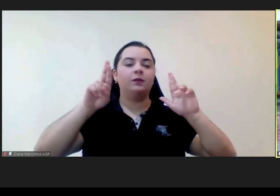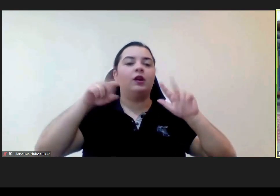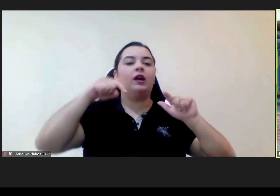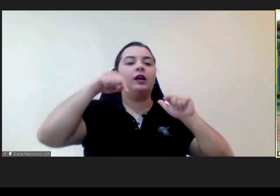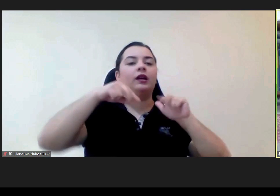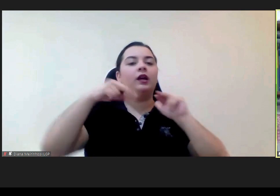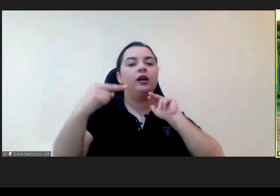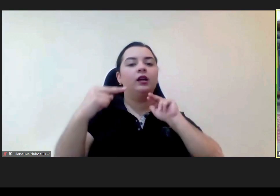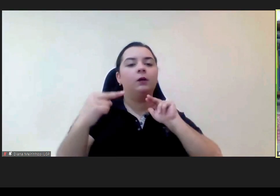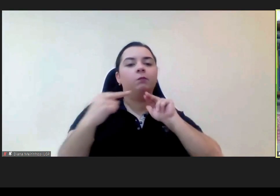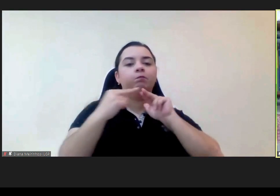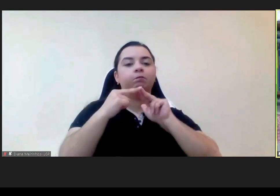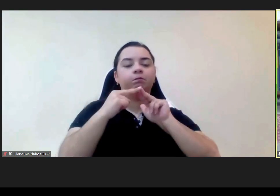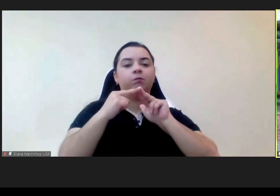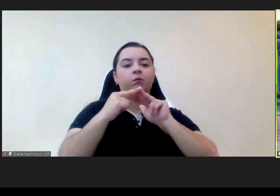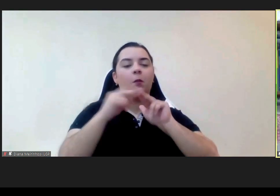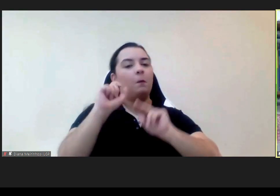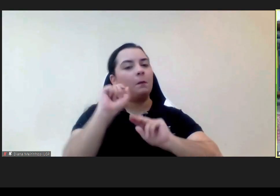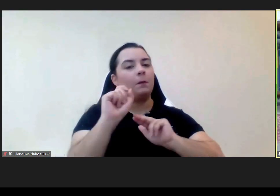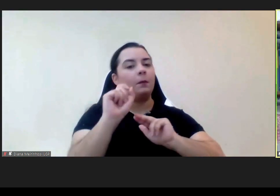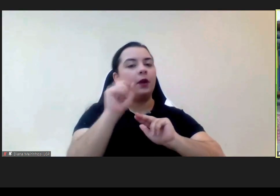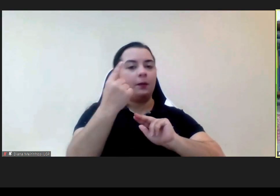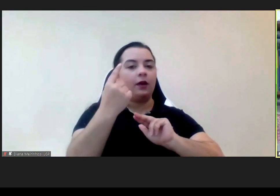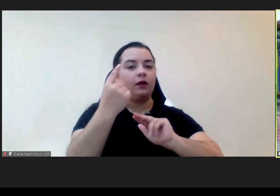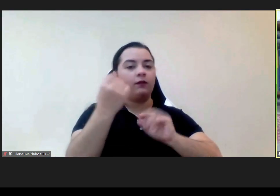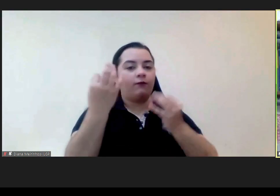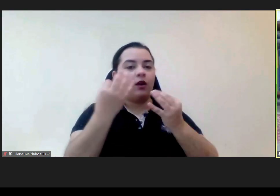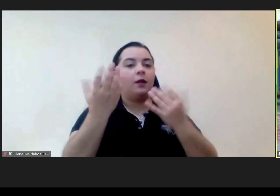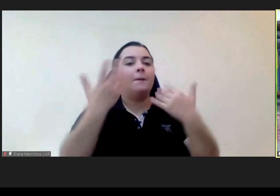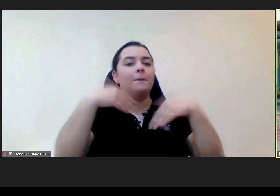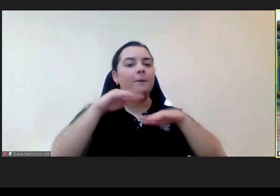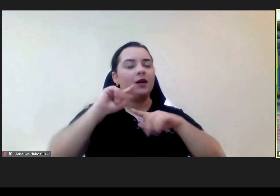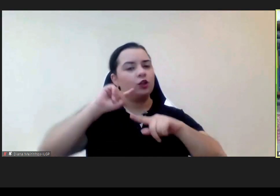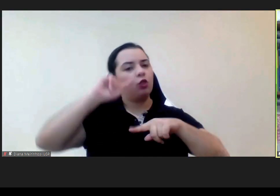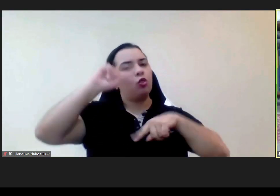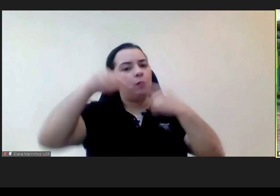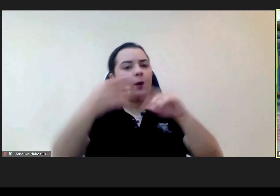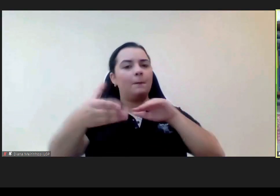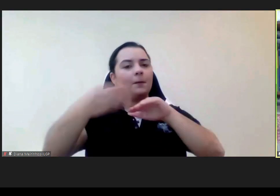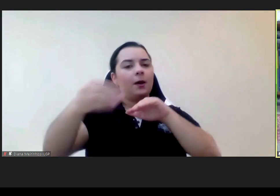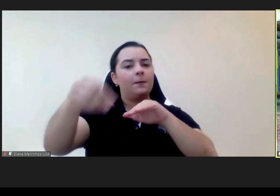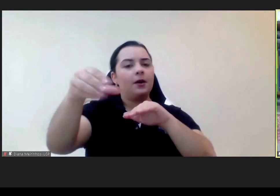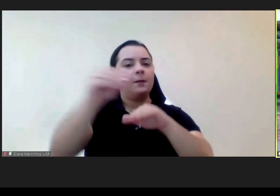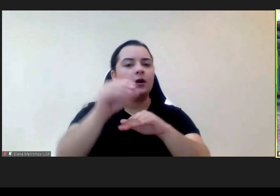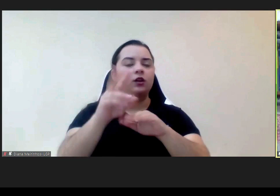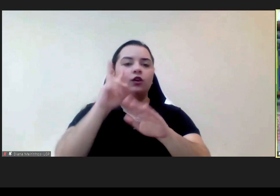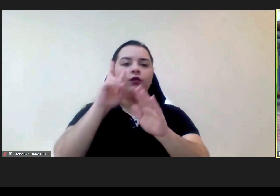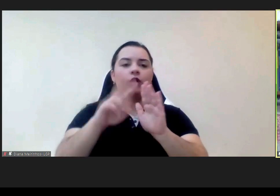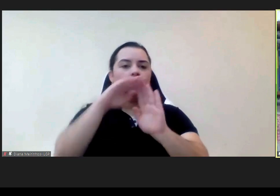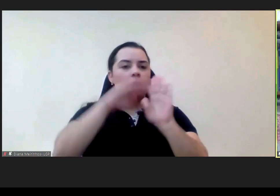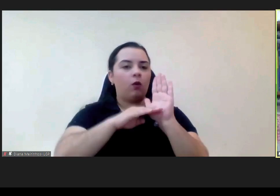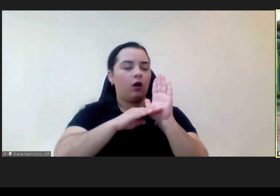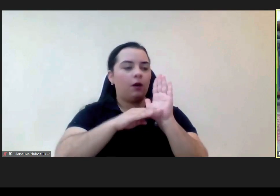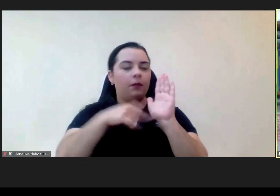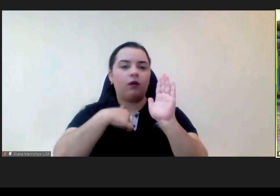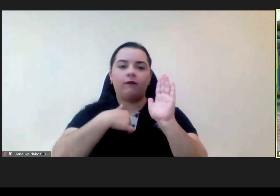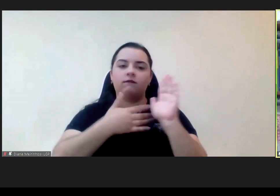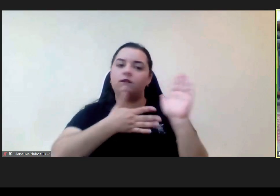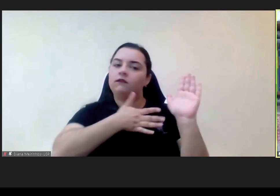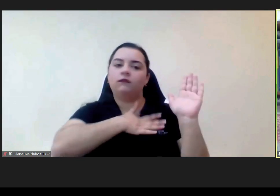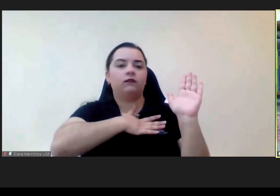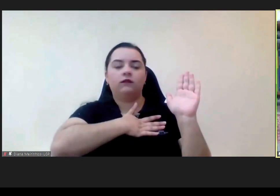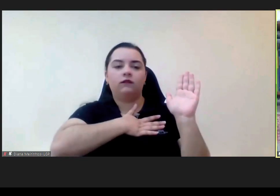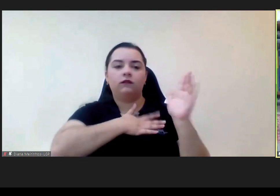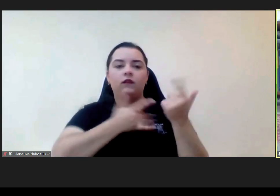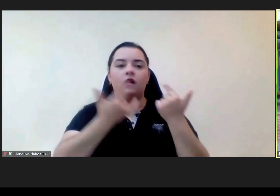de muitos porque fiquei encantada com o vosso programa achei extraordinário que realmente